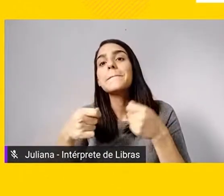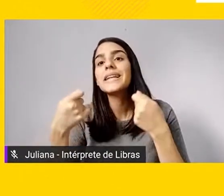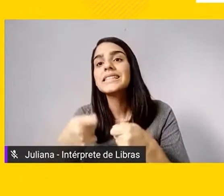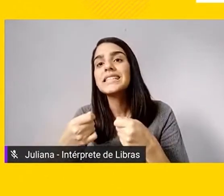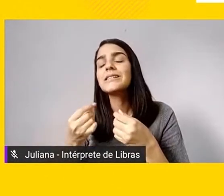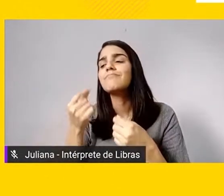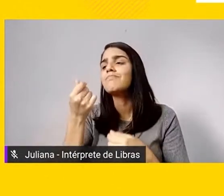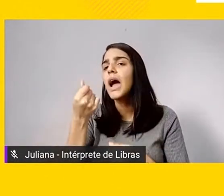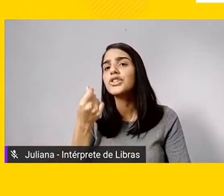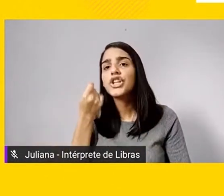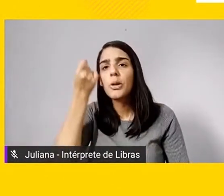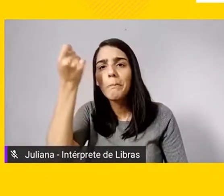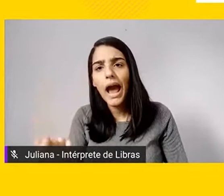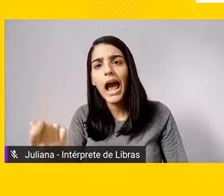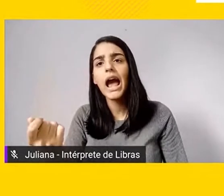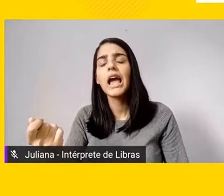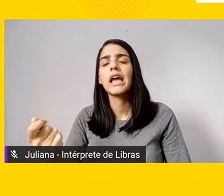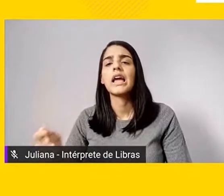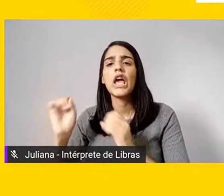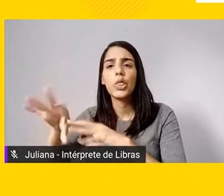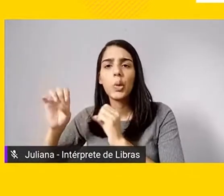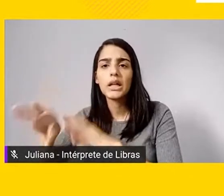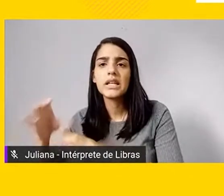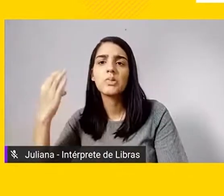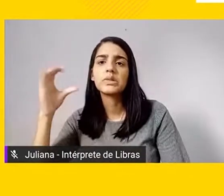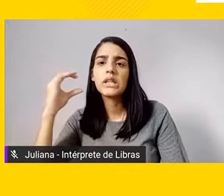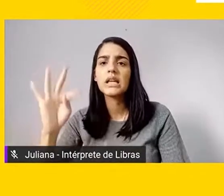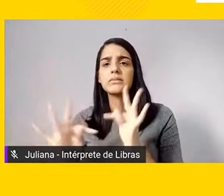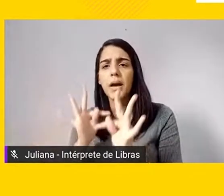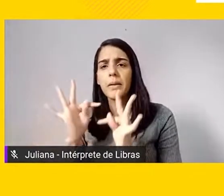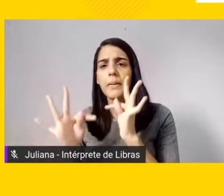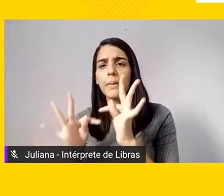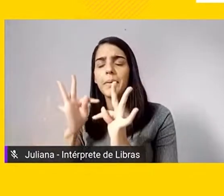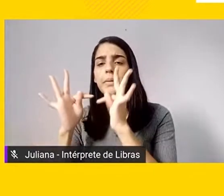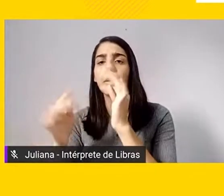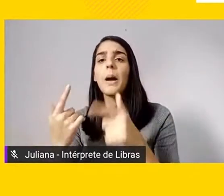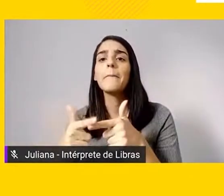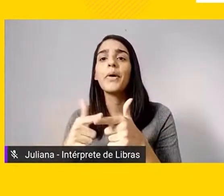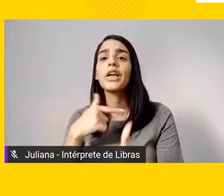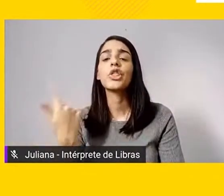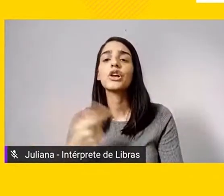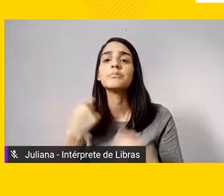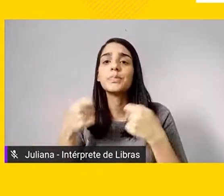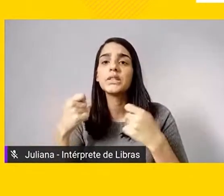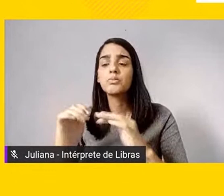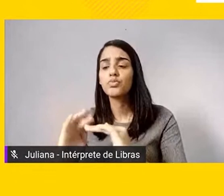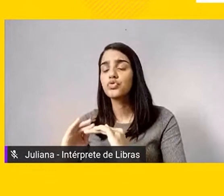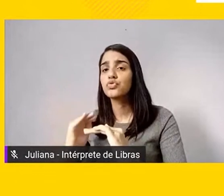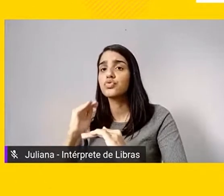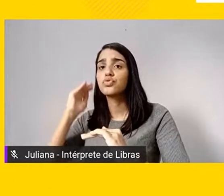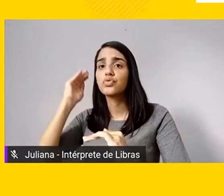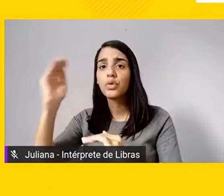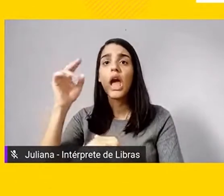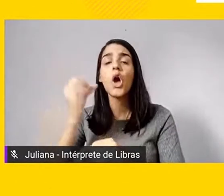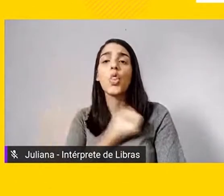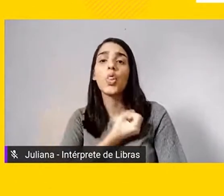o número de doutores por mil ou por milhão de habitantes. Para isso, o